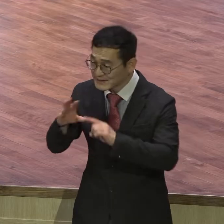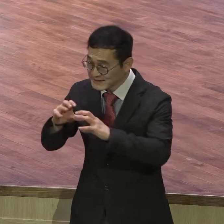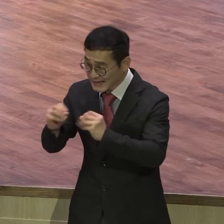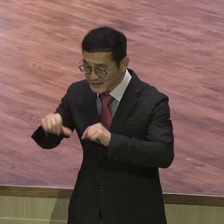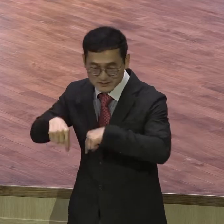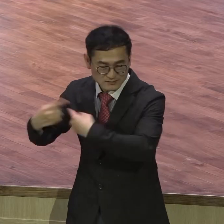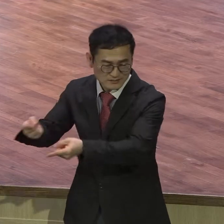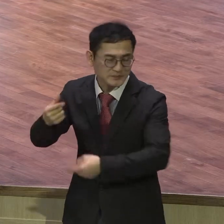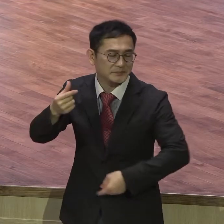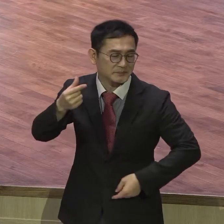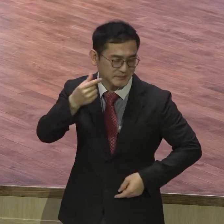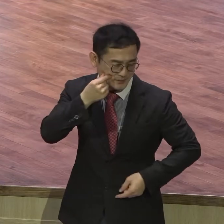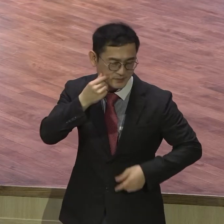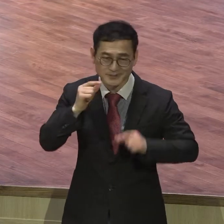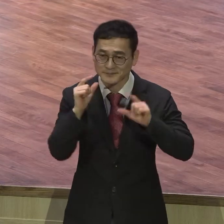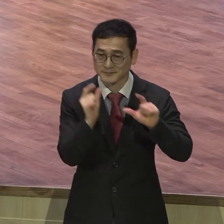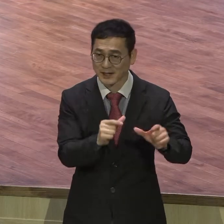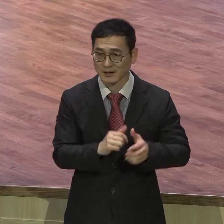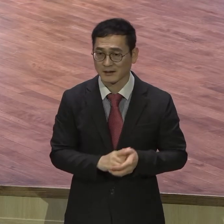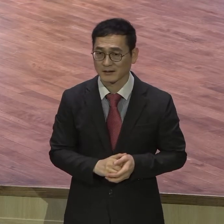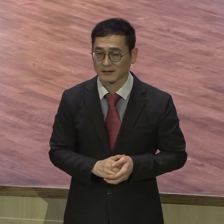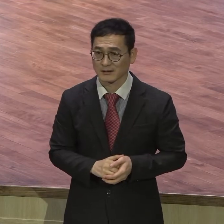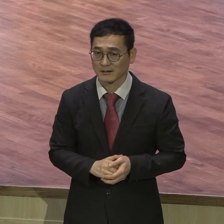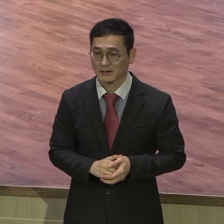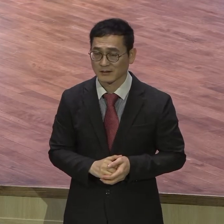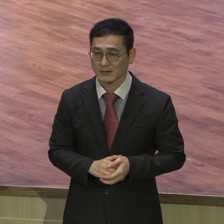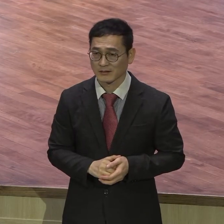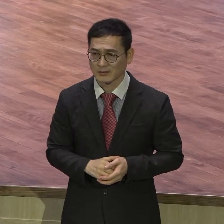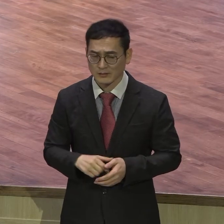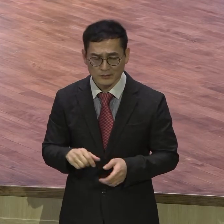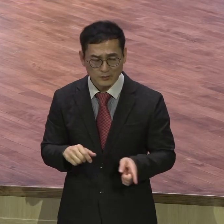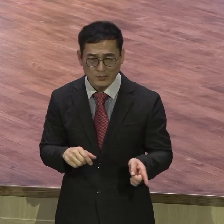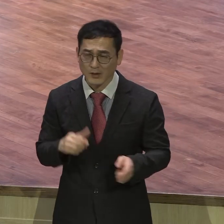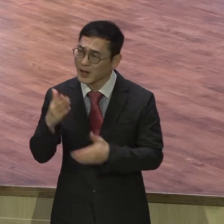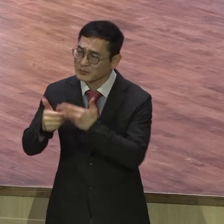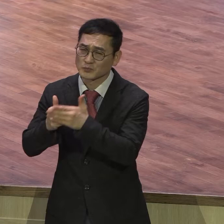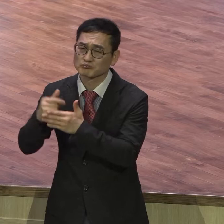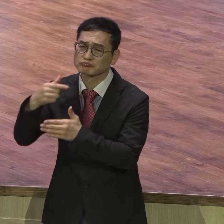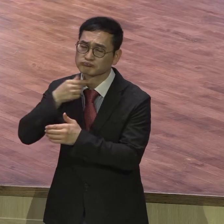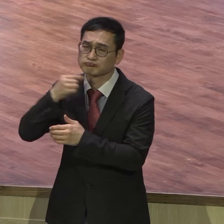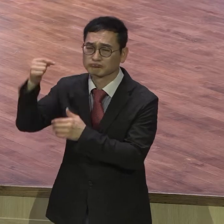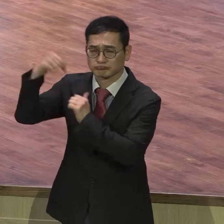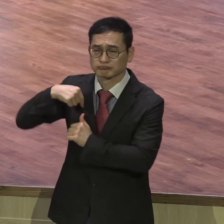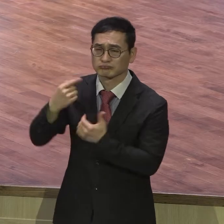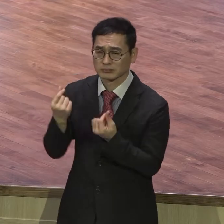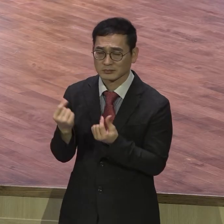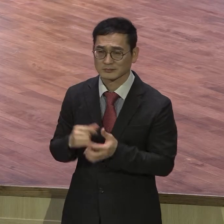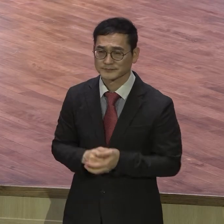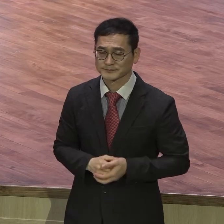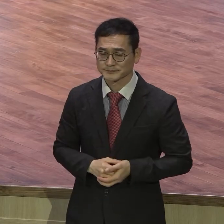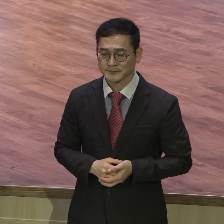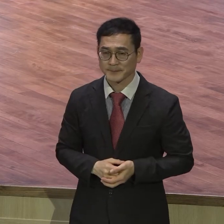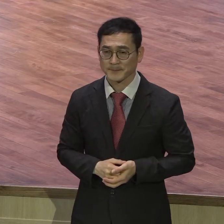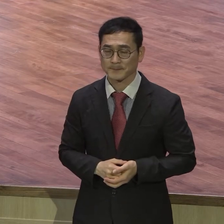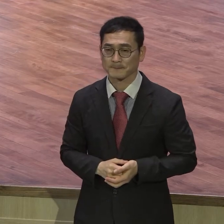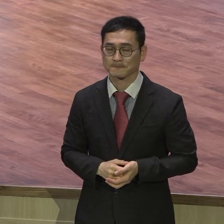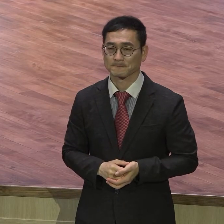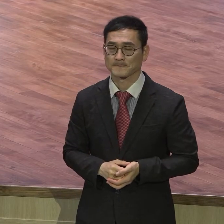하나님의 명령입니다. 그래서 모세는 가난 땅에 들어가지를 그렇게 못하게 되기